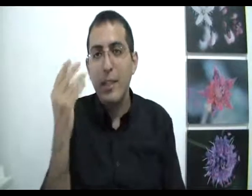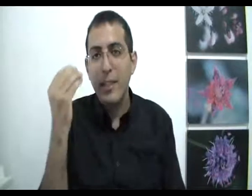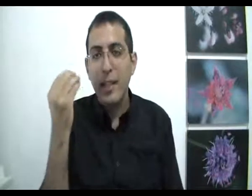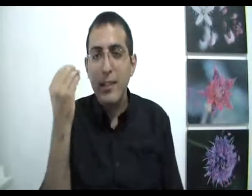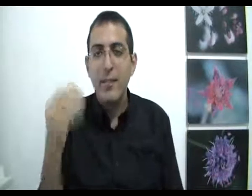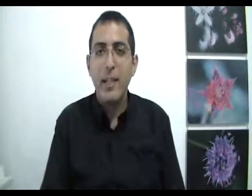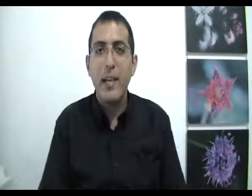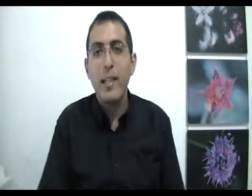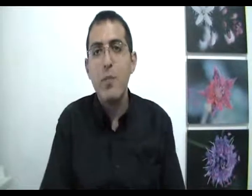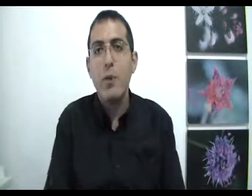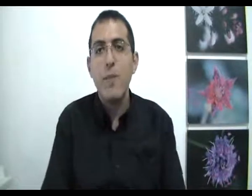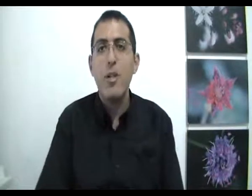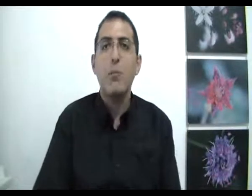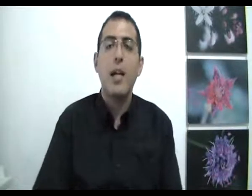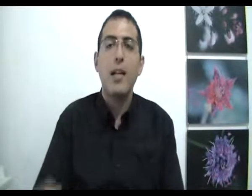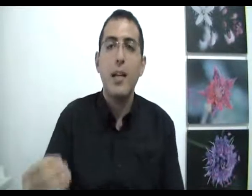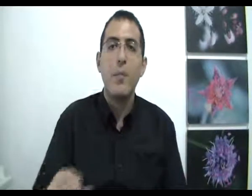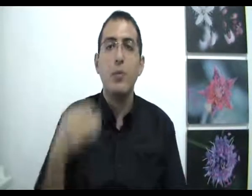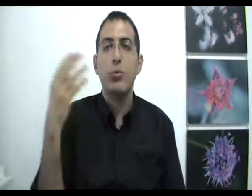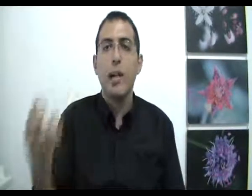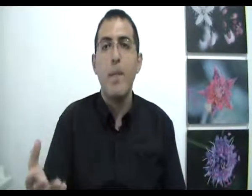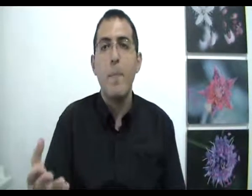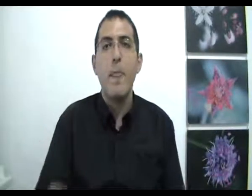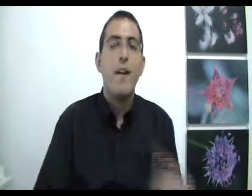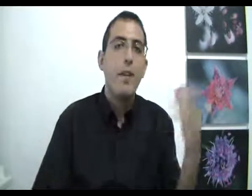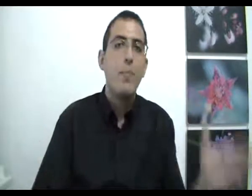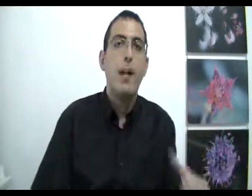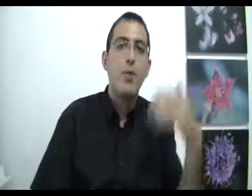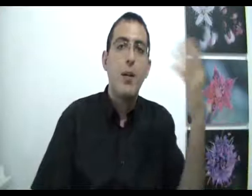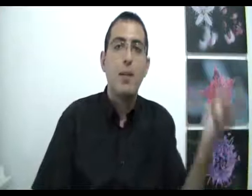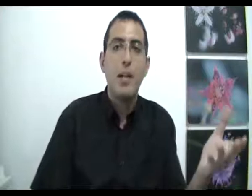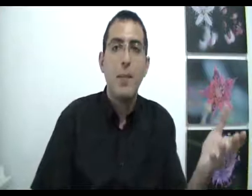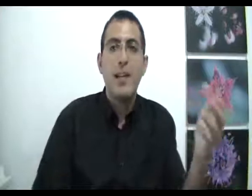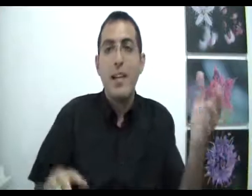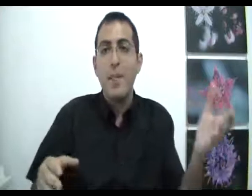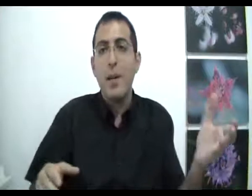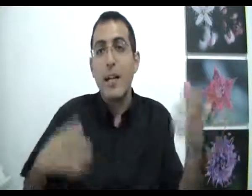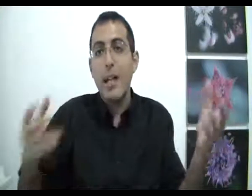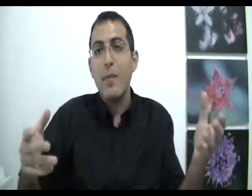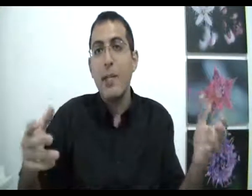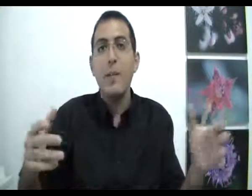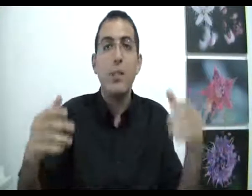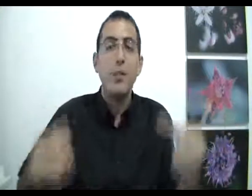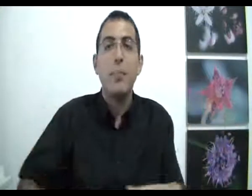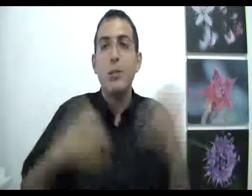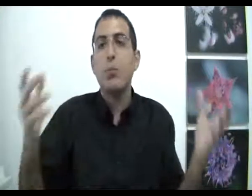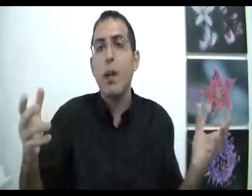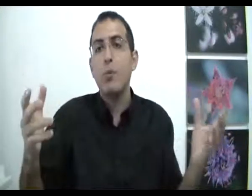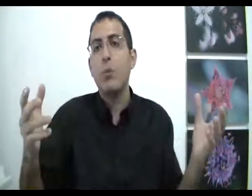ואני אחדד את העניין. יש בעולם שלנו תהליכים מסודרים, ויש בעולם שלנו תהליכים אקראיים. אקראיים, נגיד מה שהוא קורה בצורה